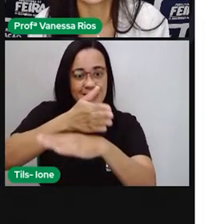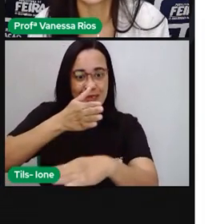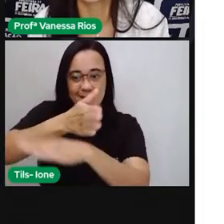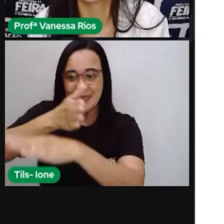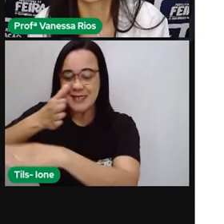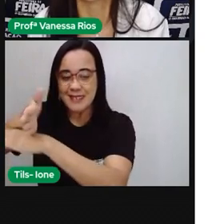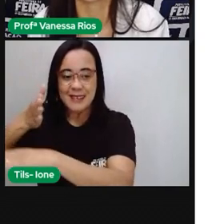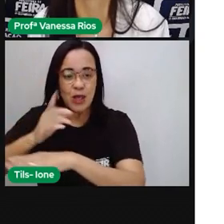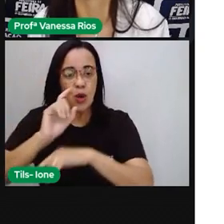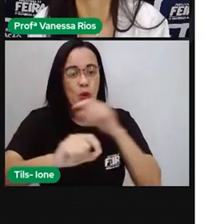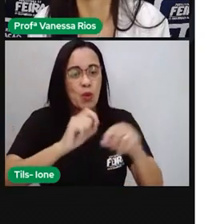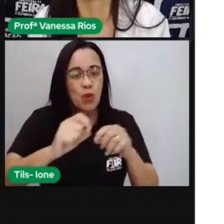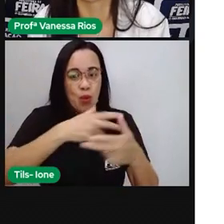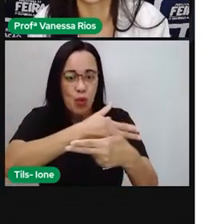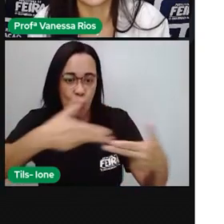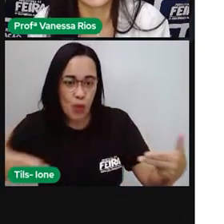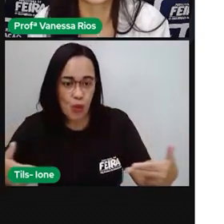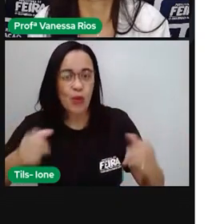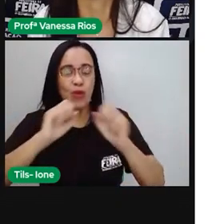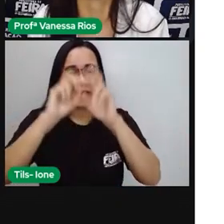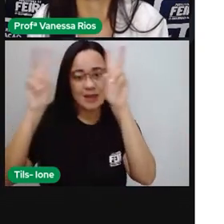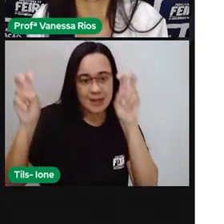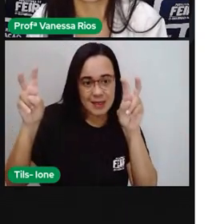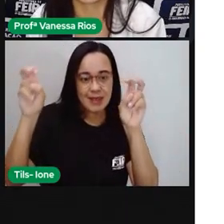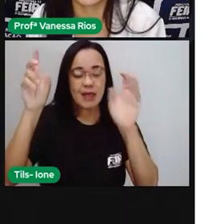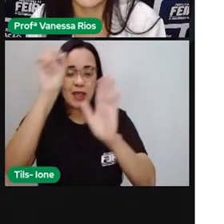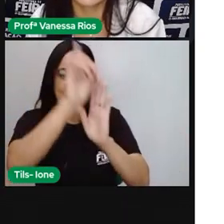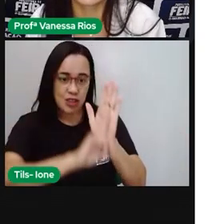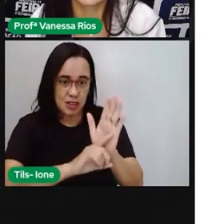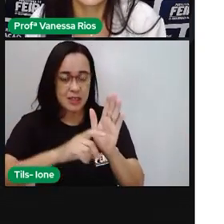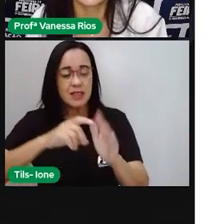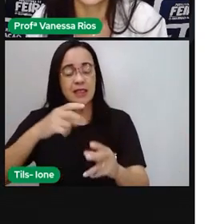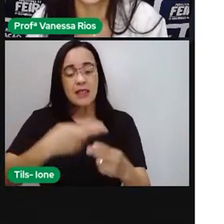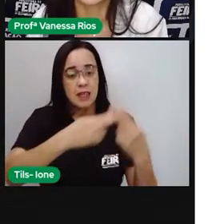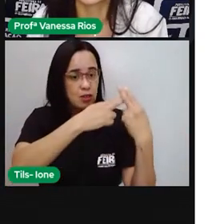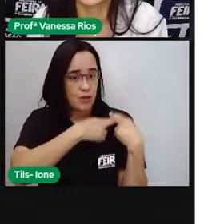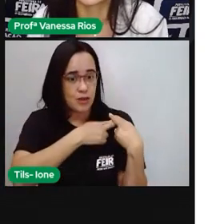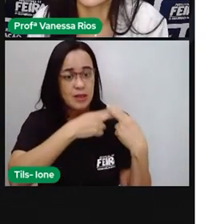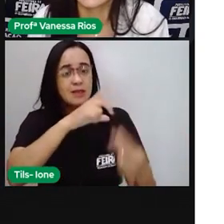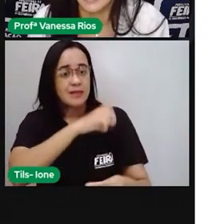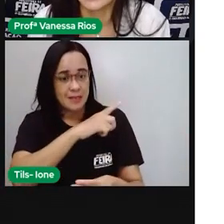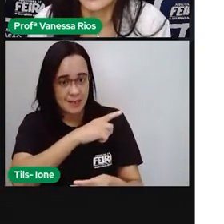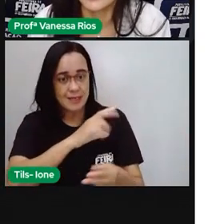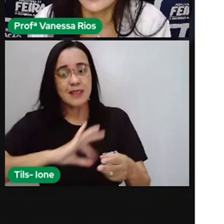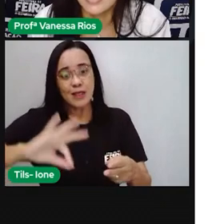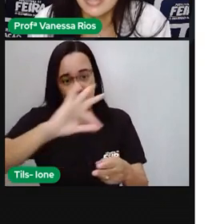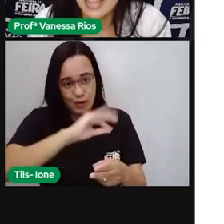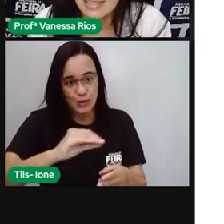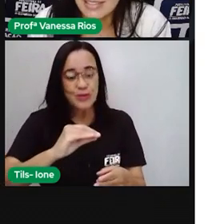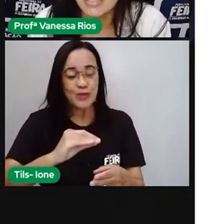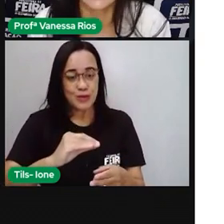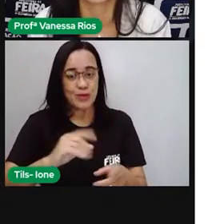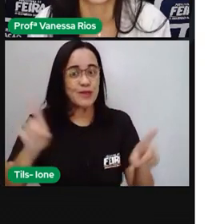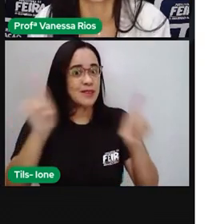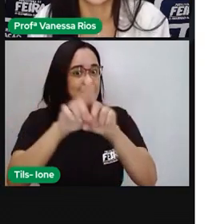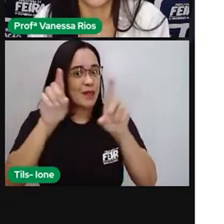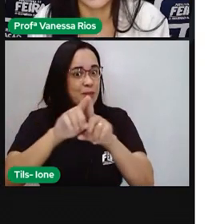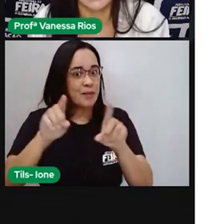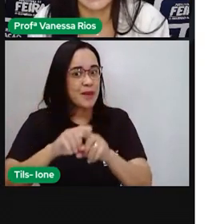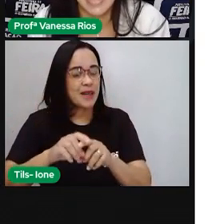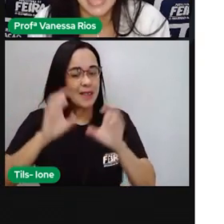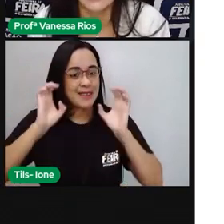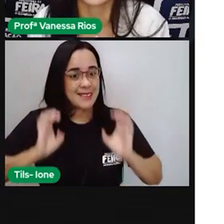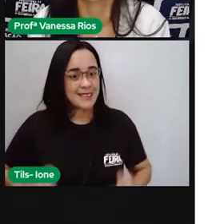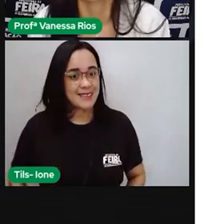conheça, inclusive, aí sobre os nossos direitos, nossos deveres, e a gente possa exercer a nossa cidadania com mais